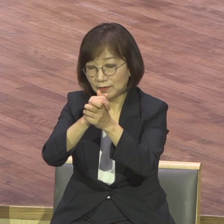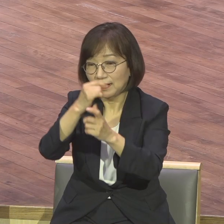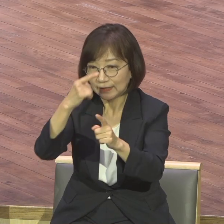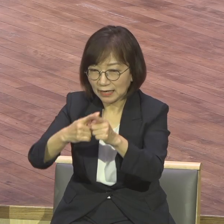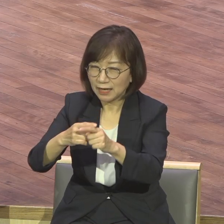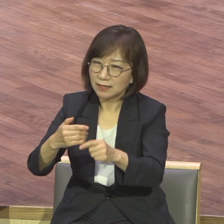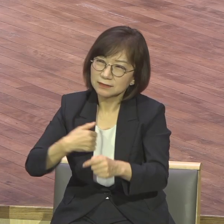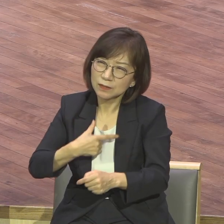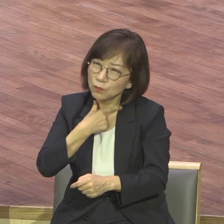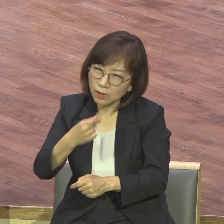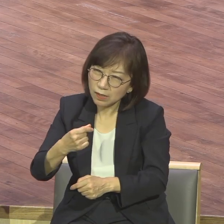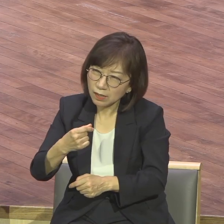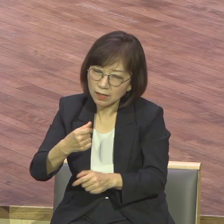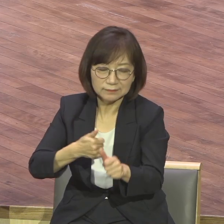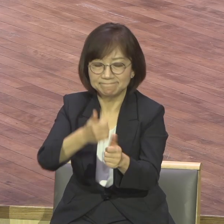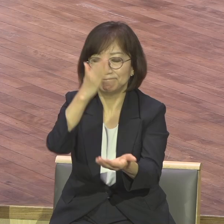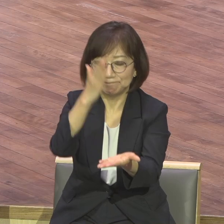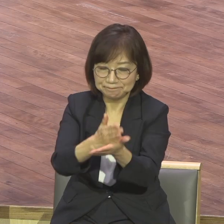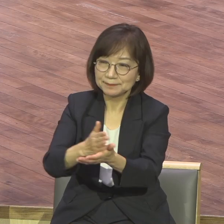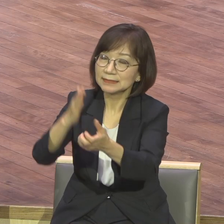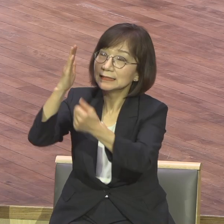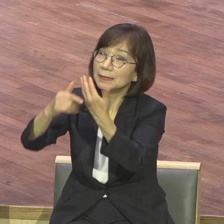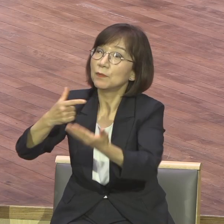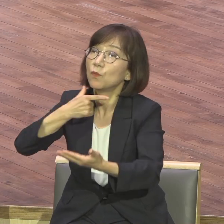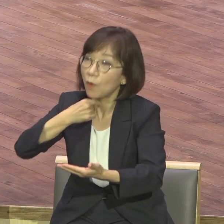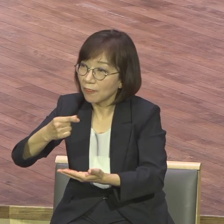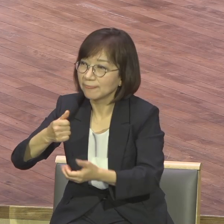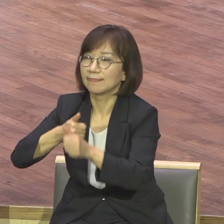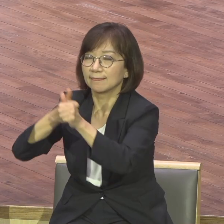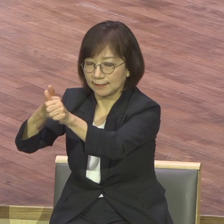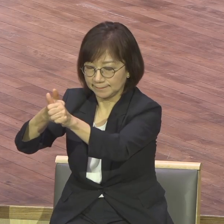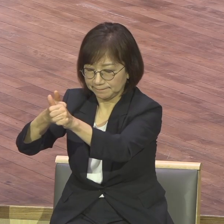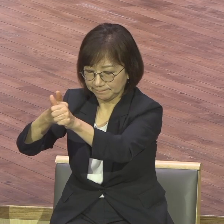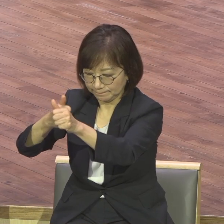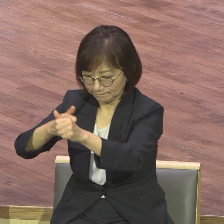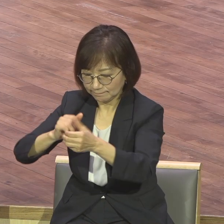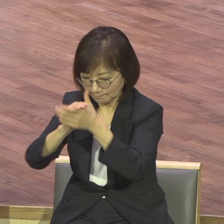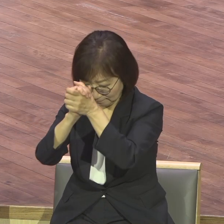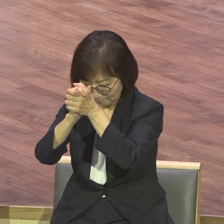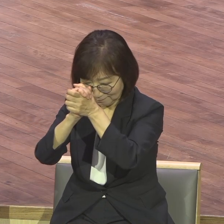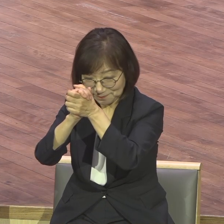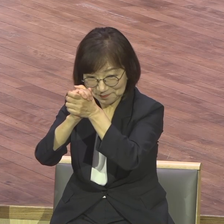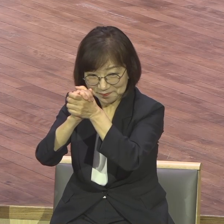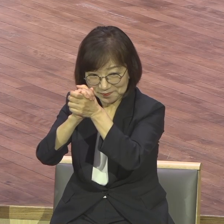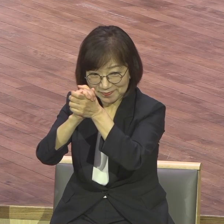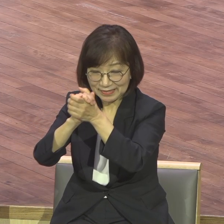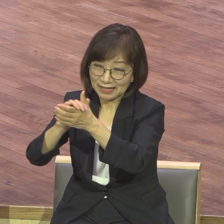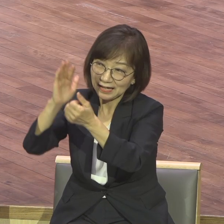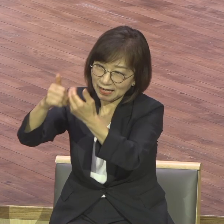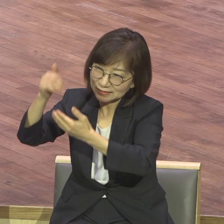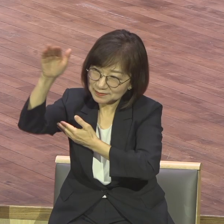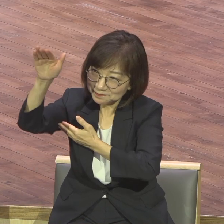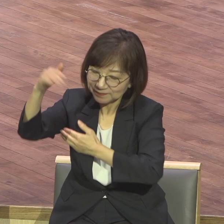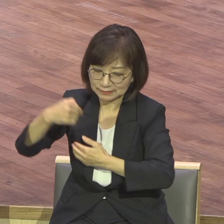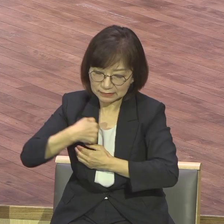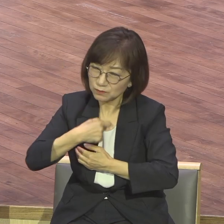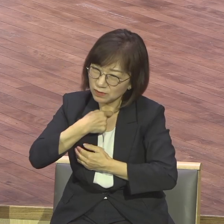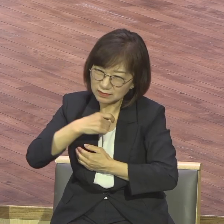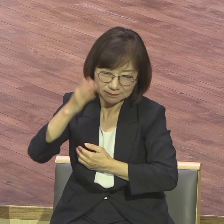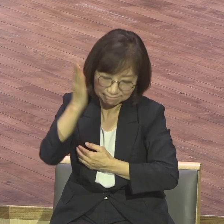하나님의 뜻을 구했습니다 아버지여 내 원대로 마흡시고 아버지